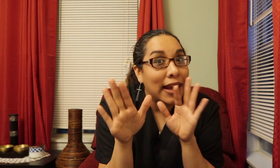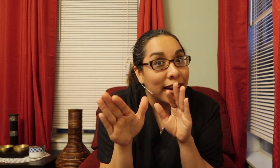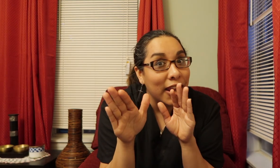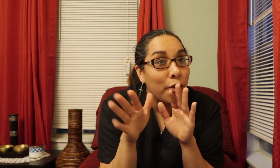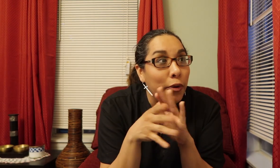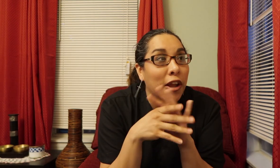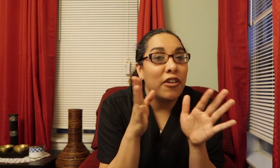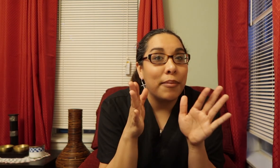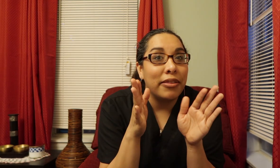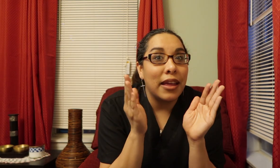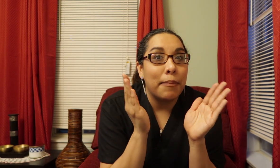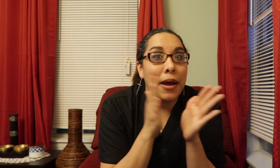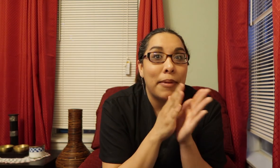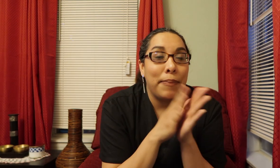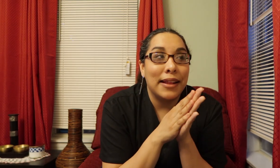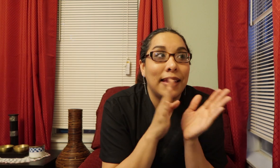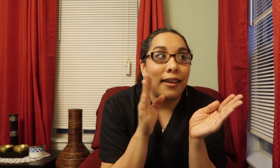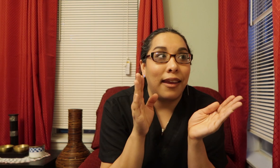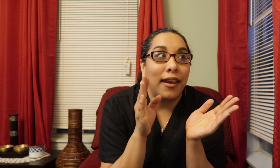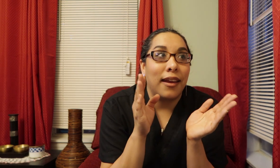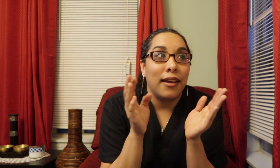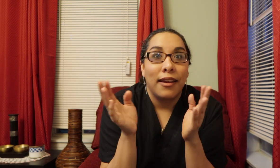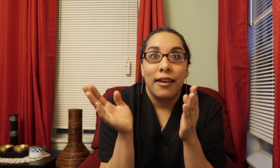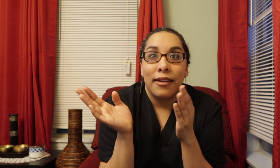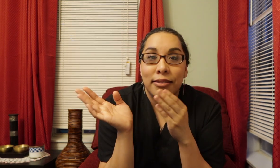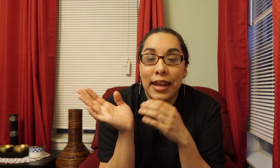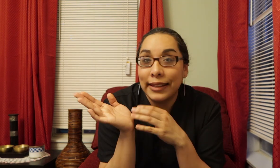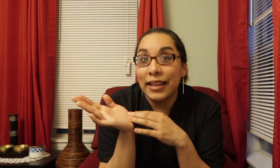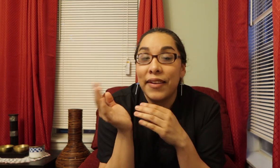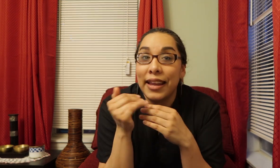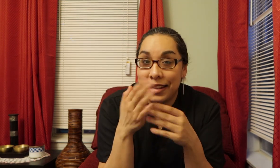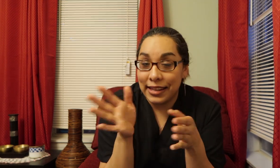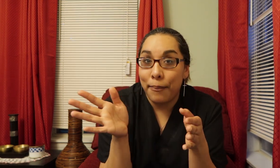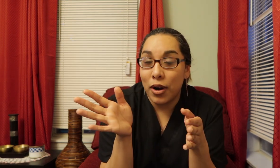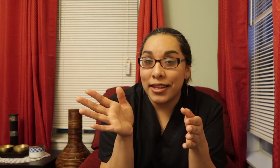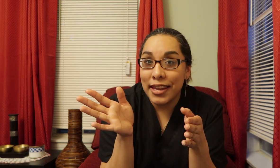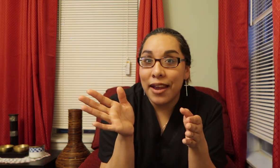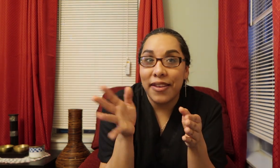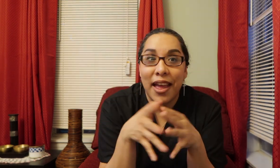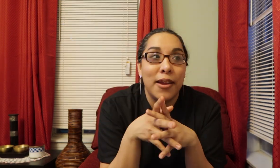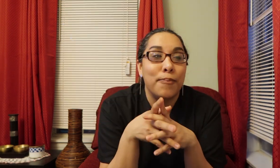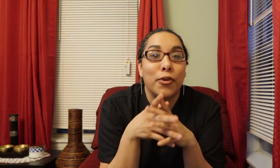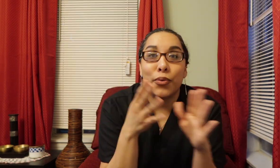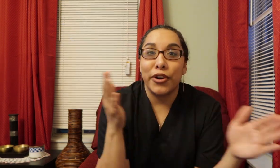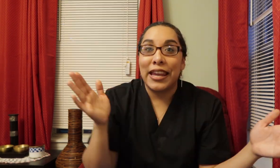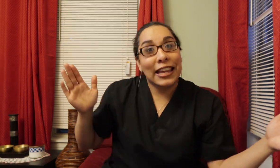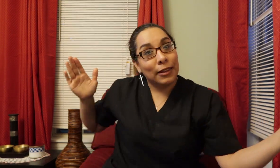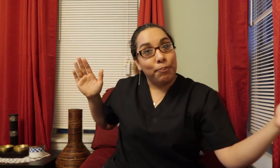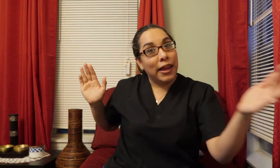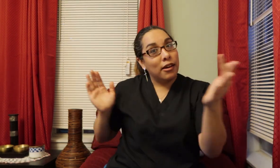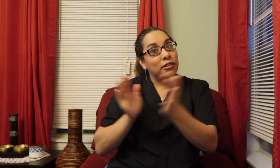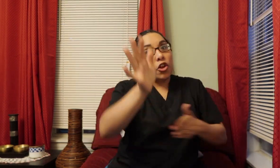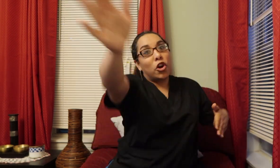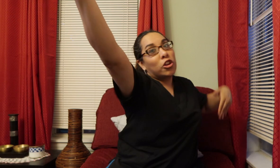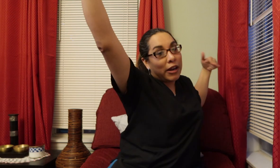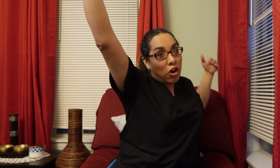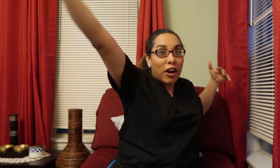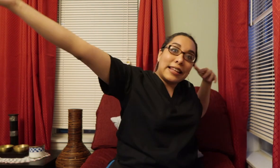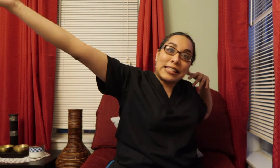Kind of deal Porque obviamente Batman piensa que Teresa sabe que Se escapó la niña Verdad Y pues Well he spilled Todos los brujoles